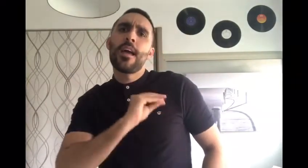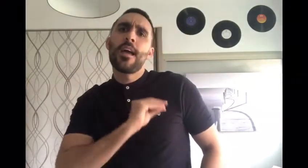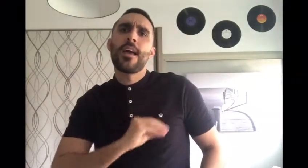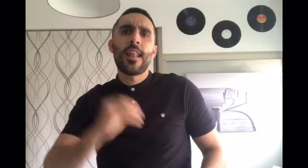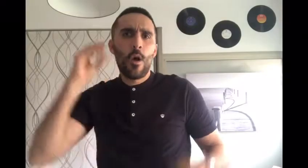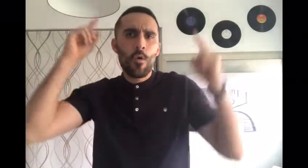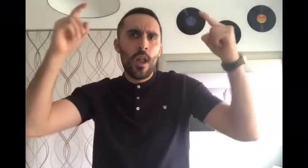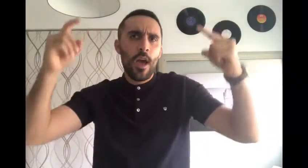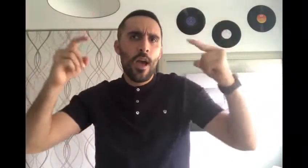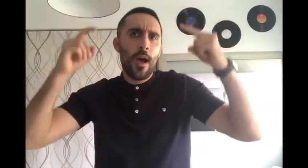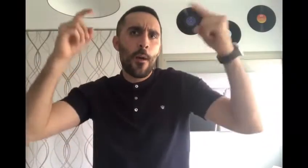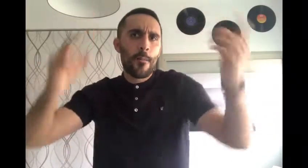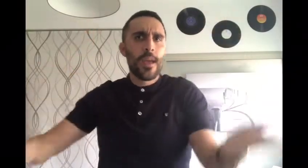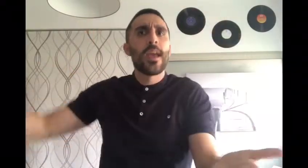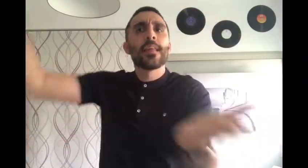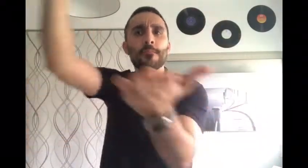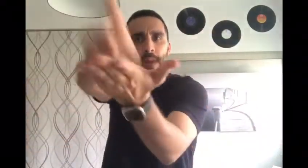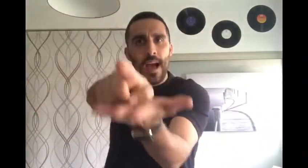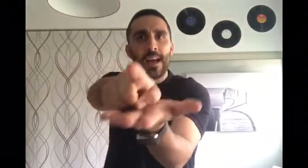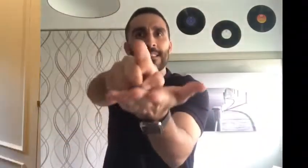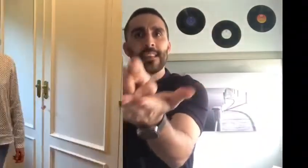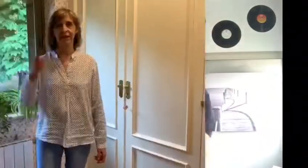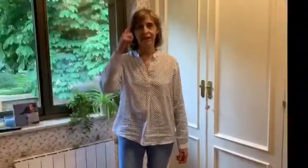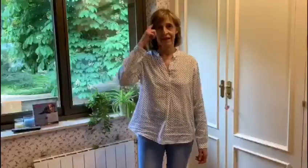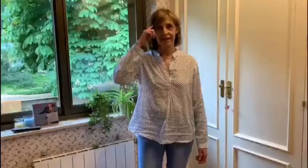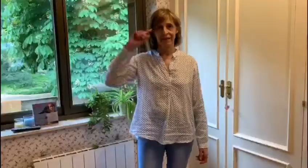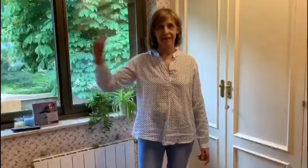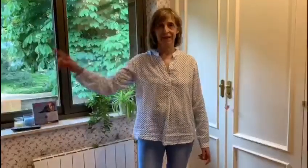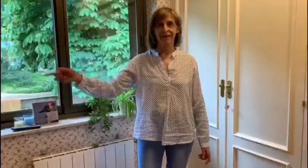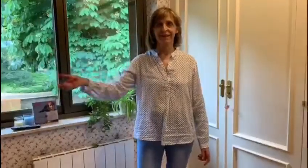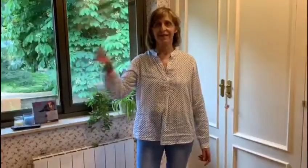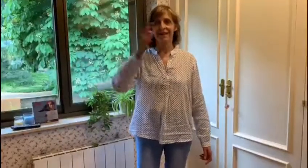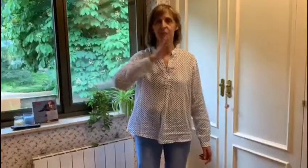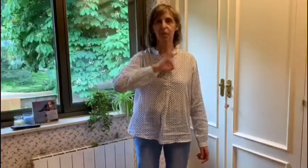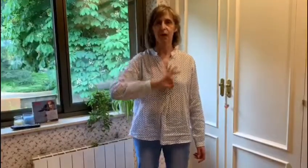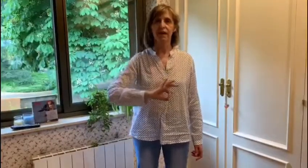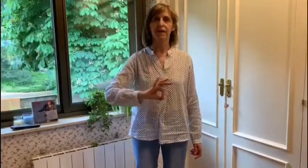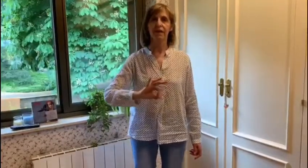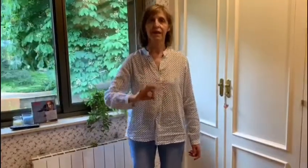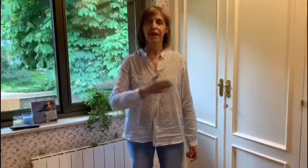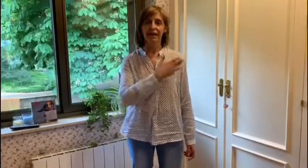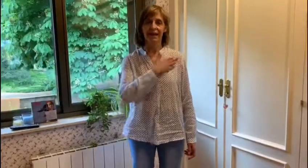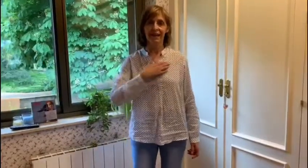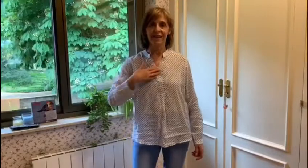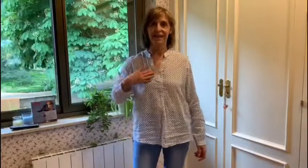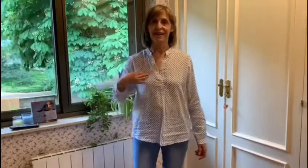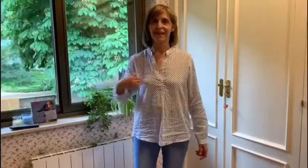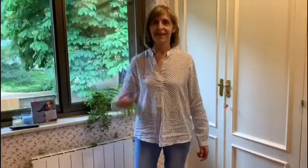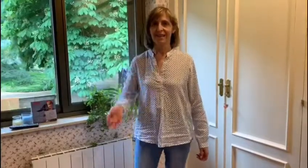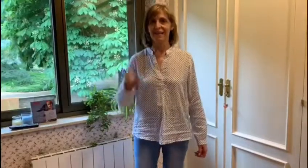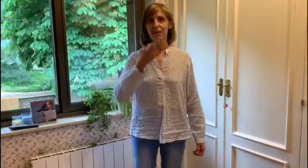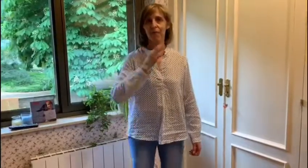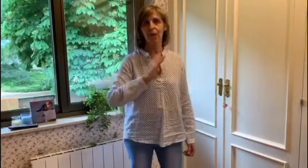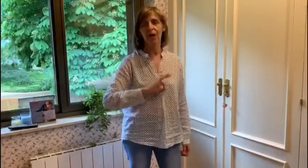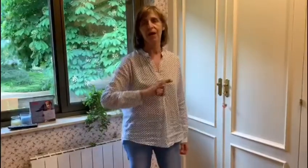una vez más Saber que se puede, querer que se pueda